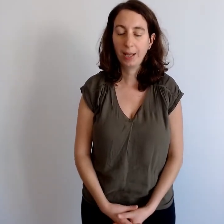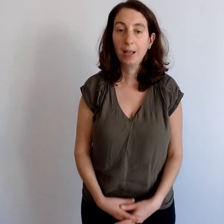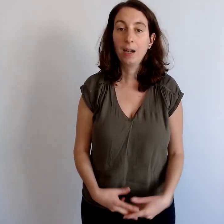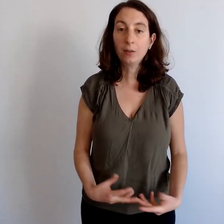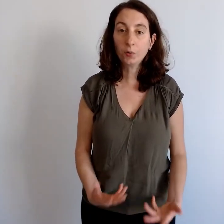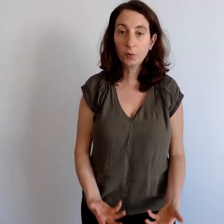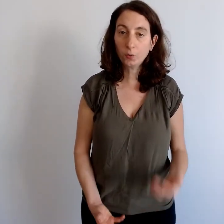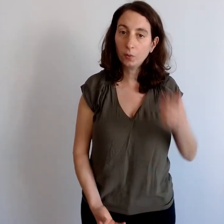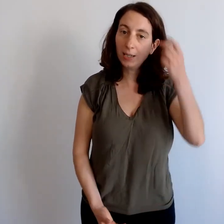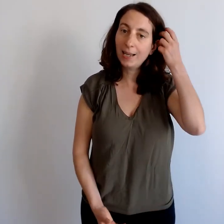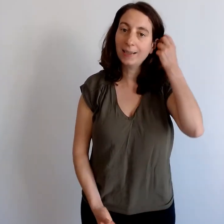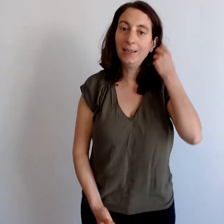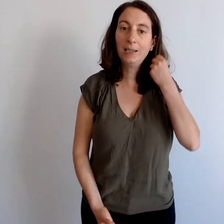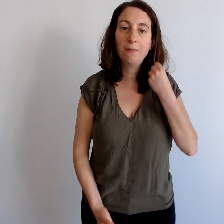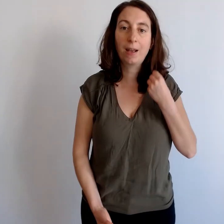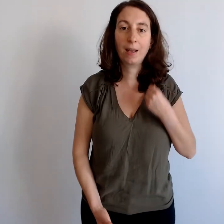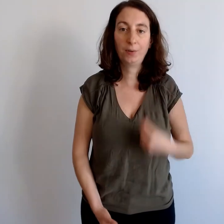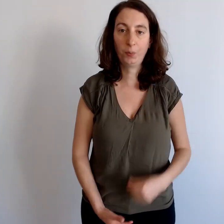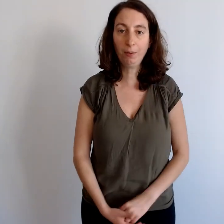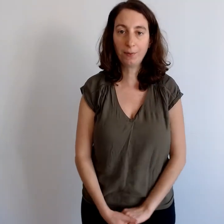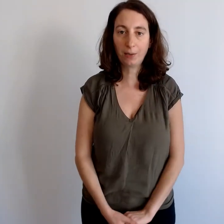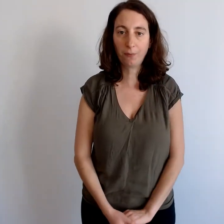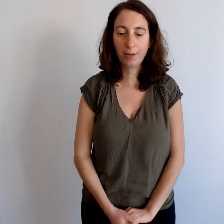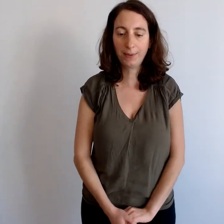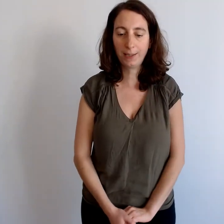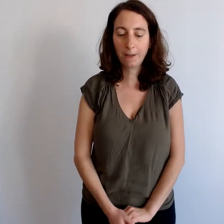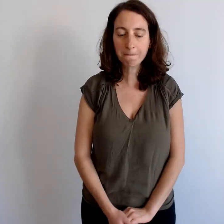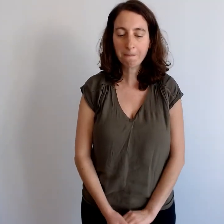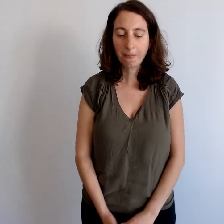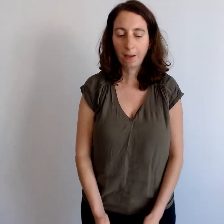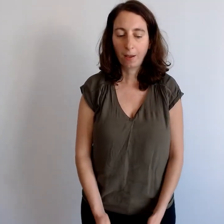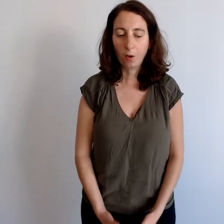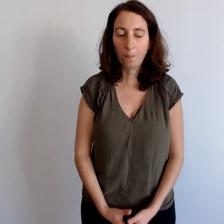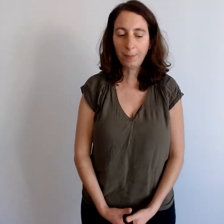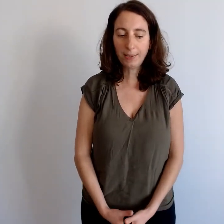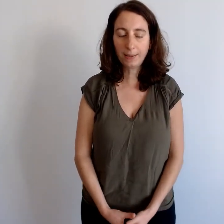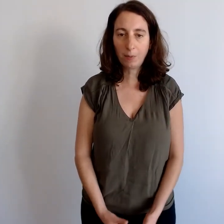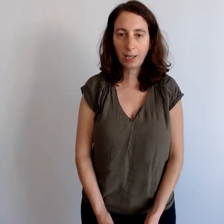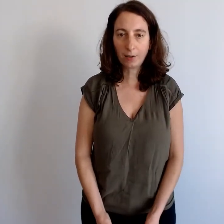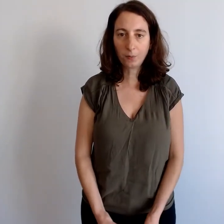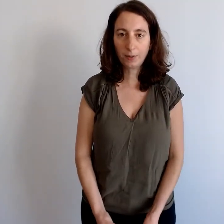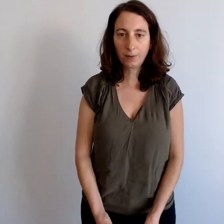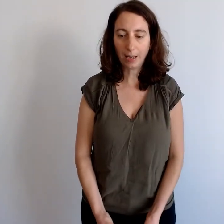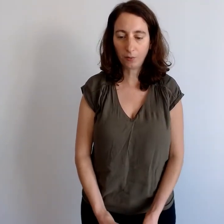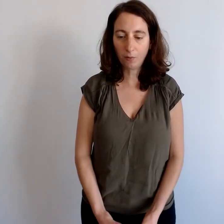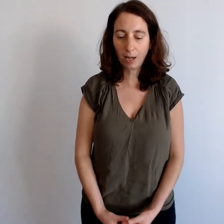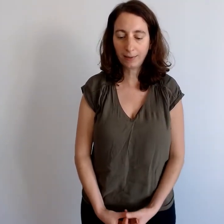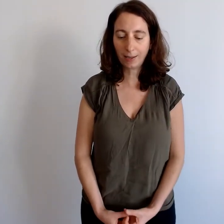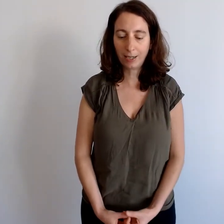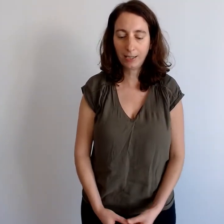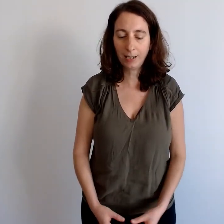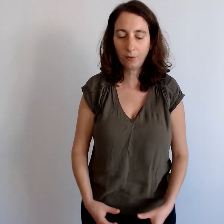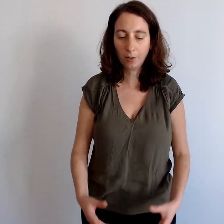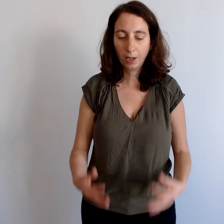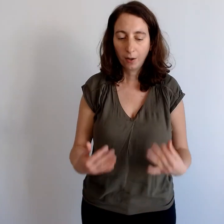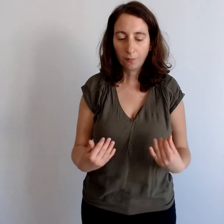L'intention de l'exercice qui va suivre, cette fois, c'est, parmi ces applications, à celui-là, ça va être l'idée de vous